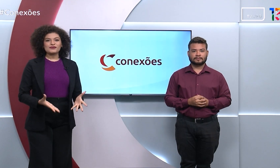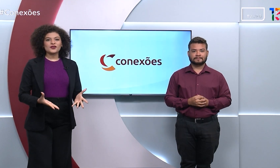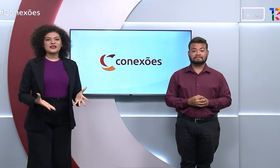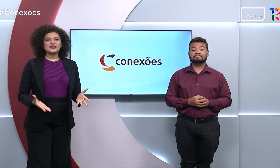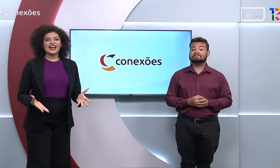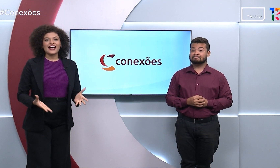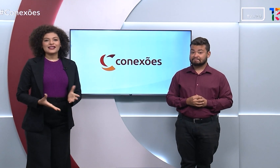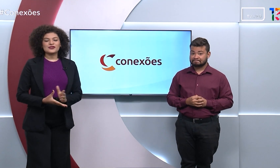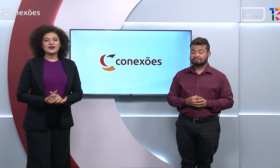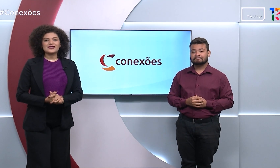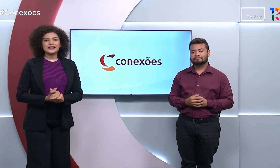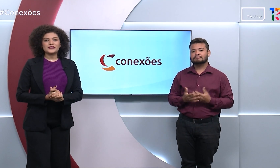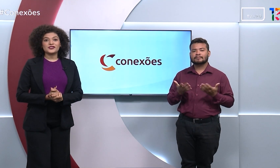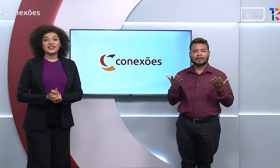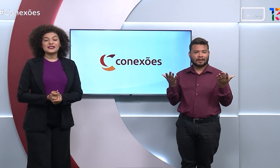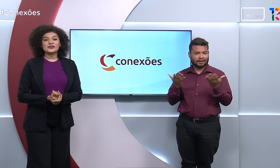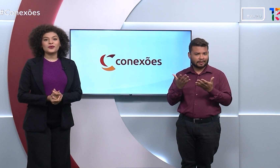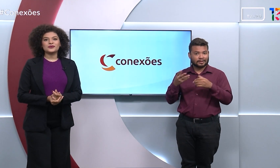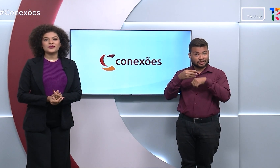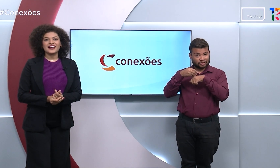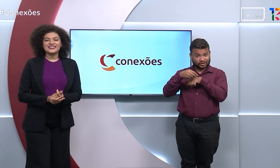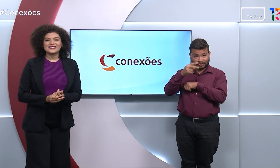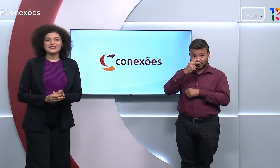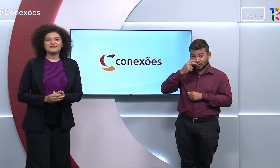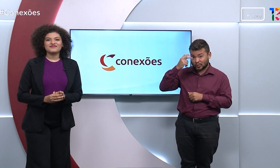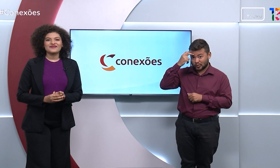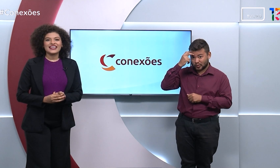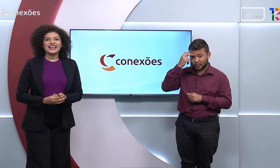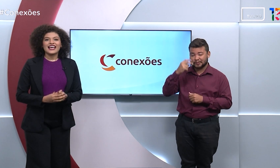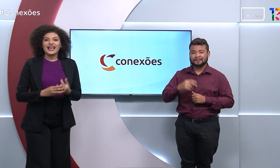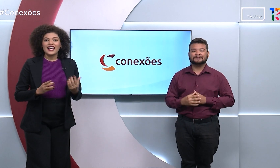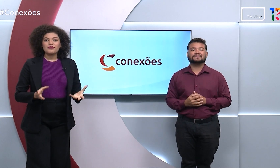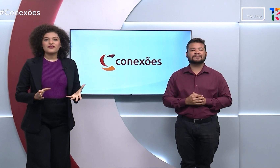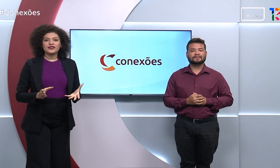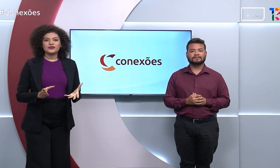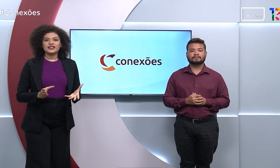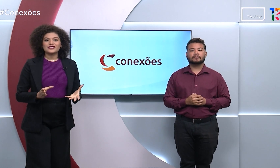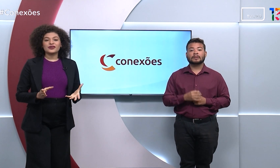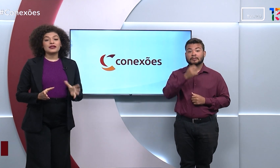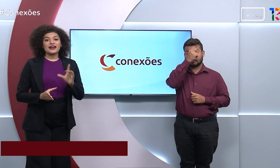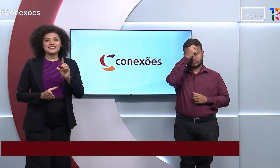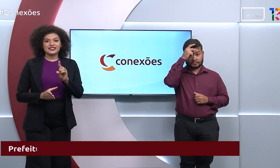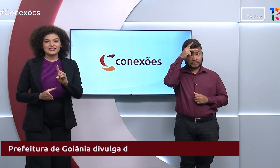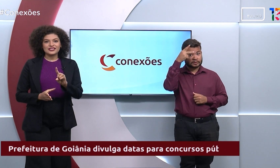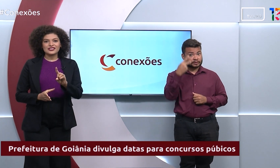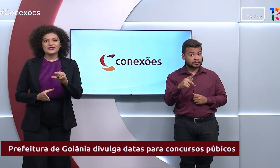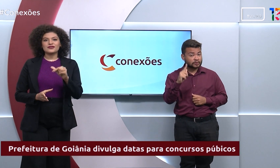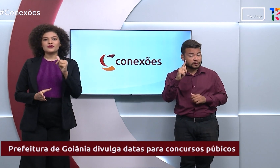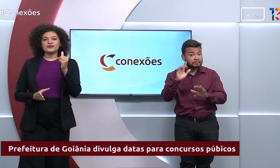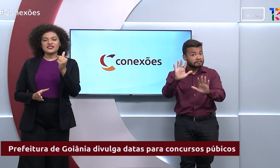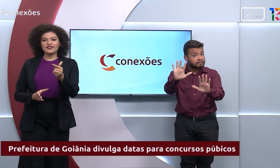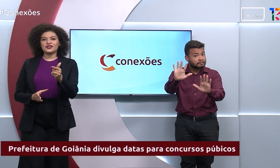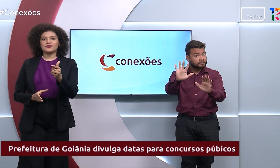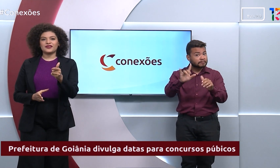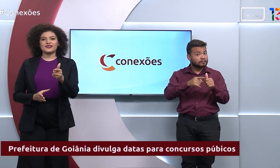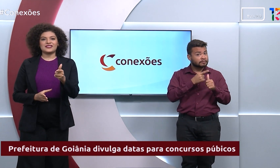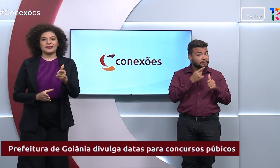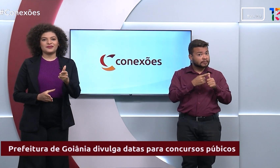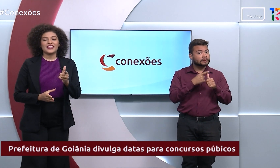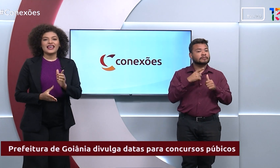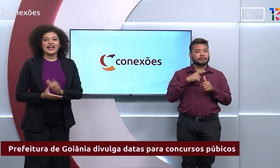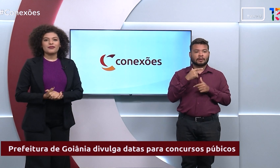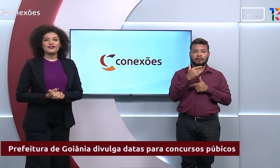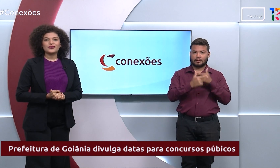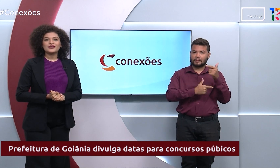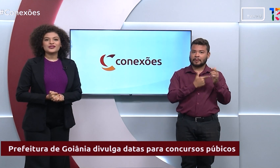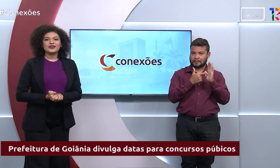Vamos começar as nossas dicas culturais? A Prefeitura de Goiânia mais antes, um serviço para você.